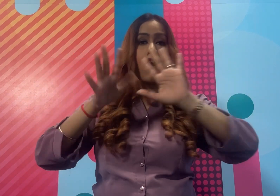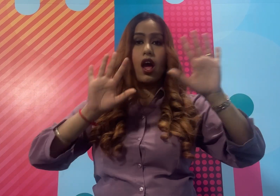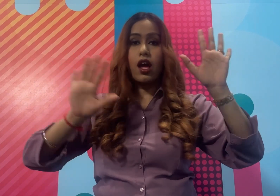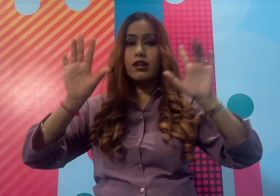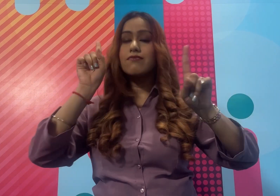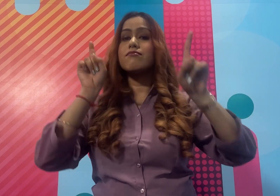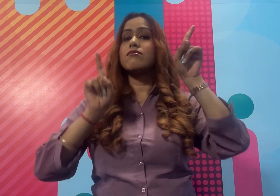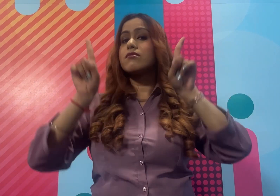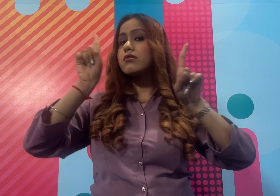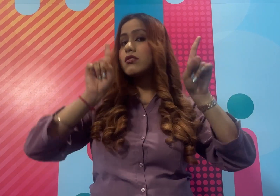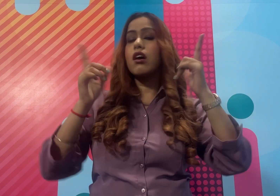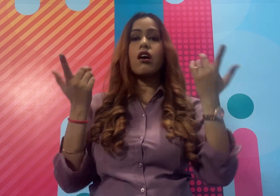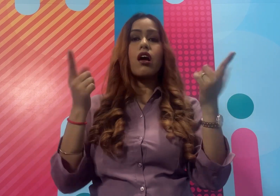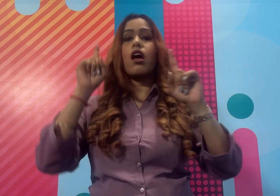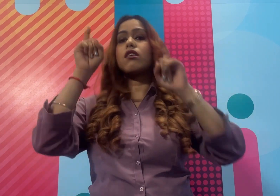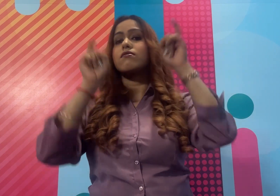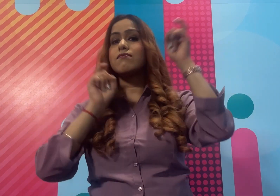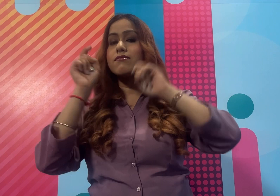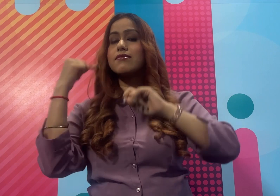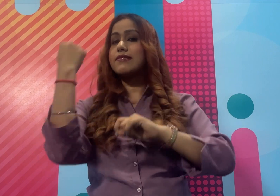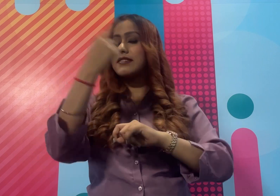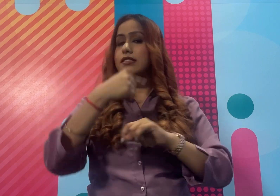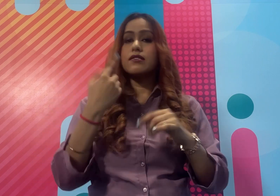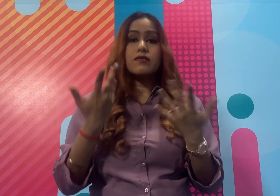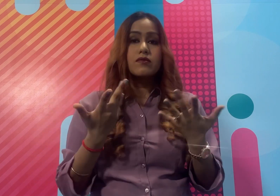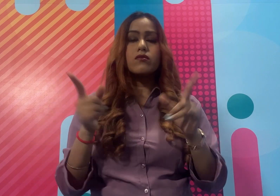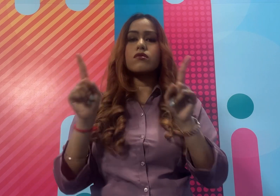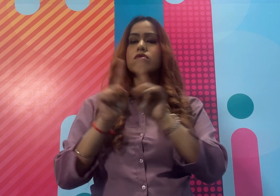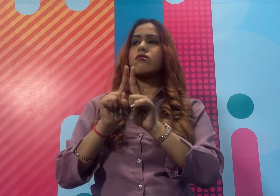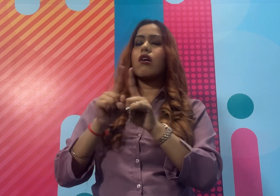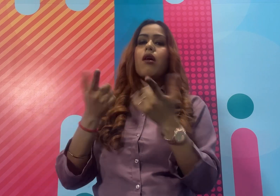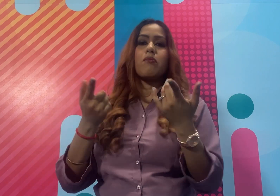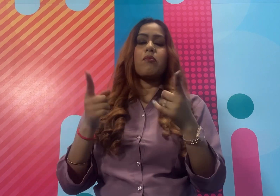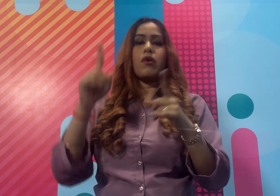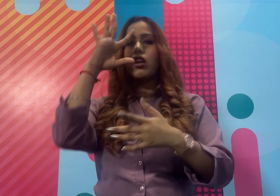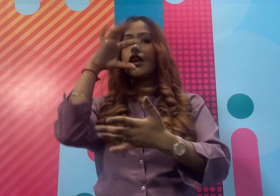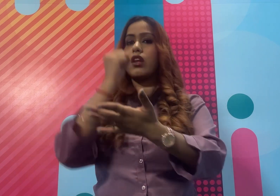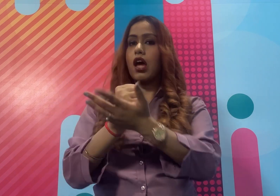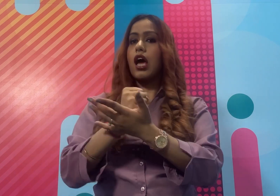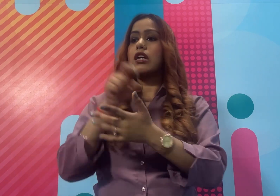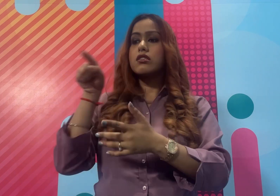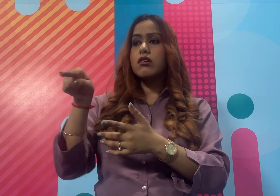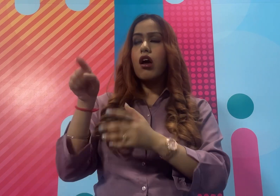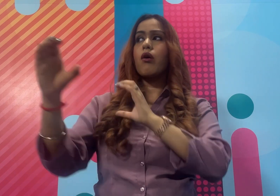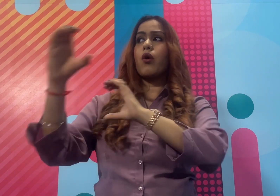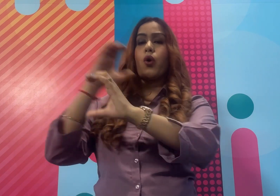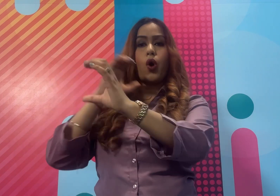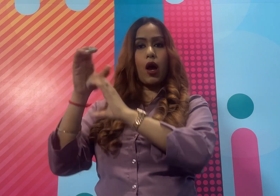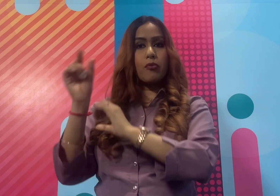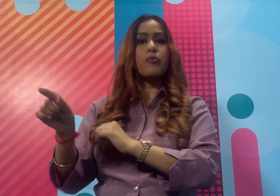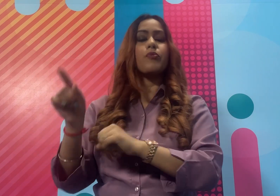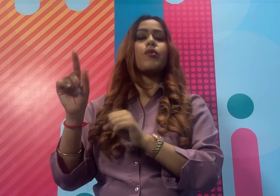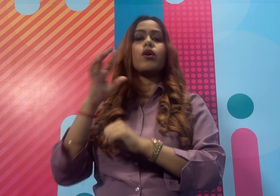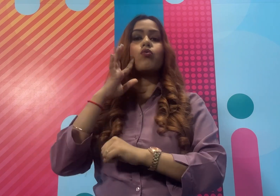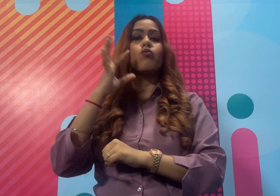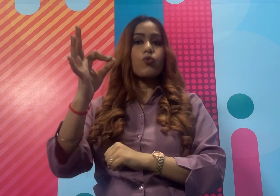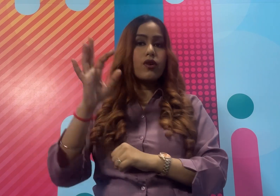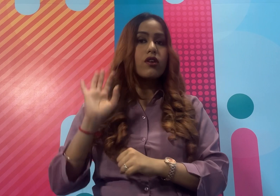arms, head movements पर और उनके चेहरे के expressions पर जो की consciously decide किये जाते हैं